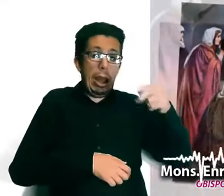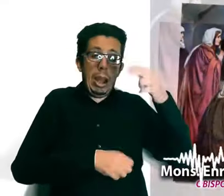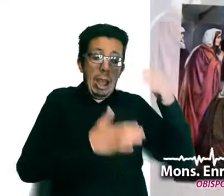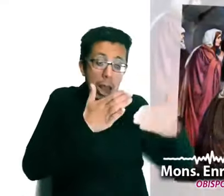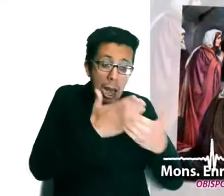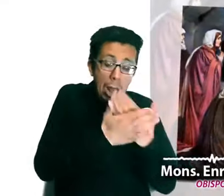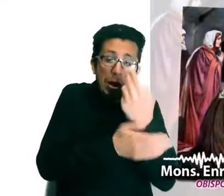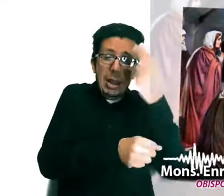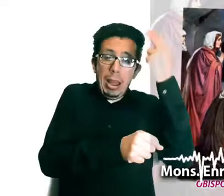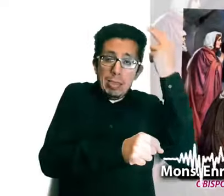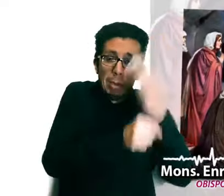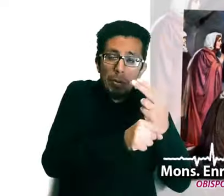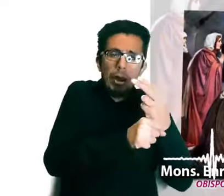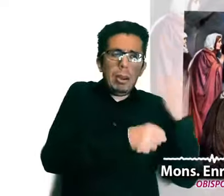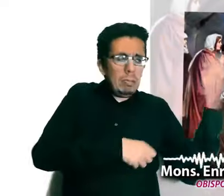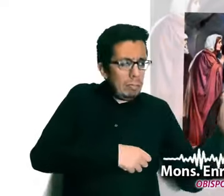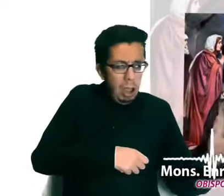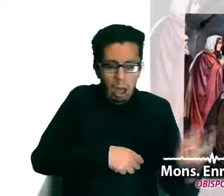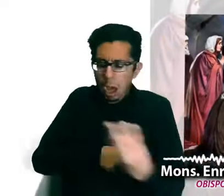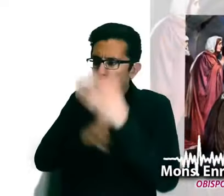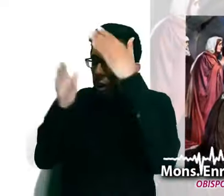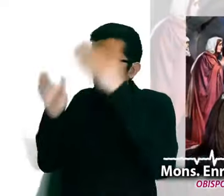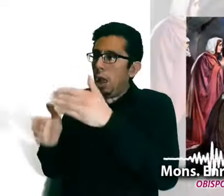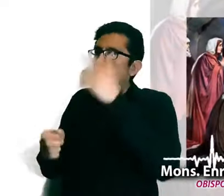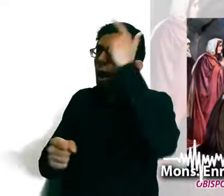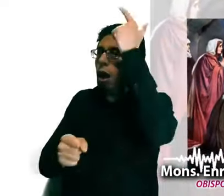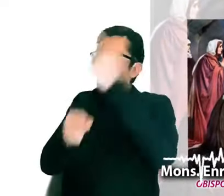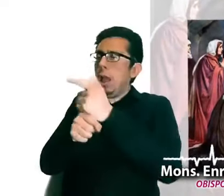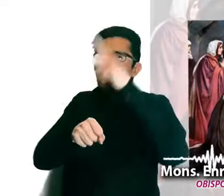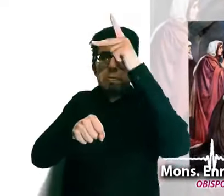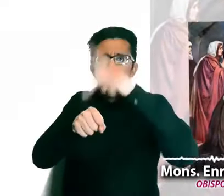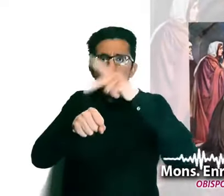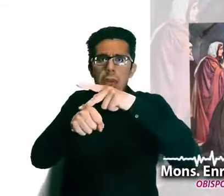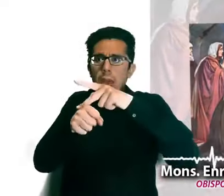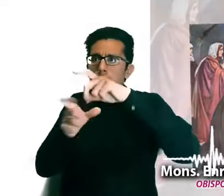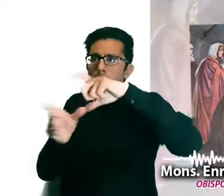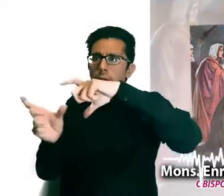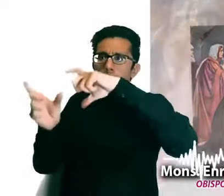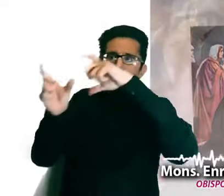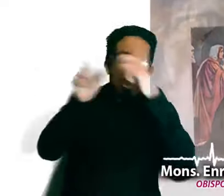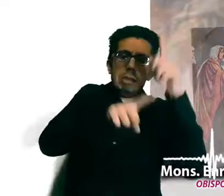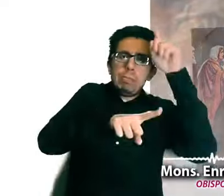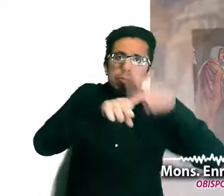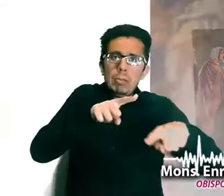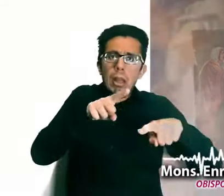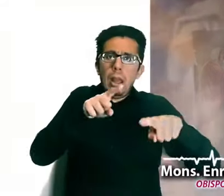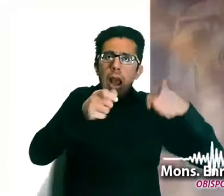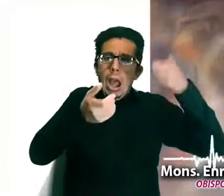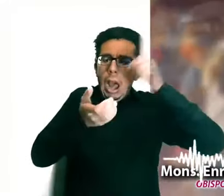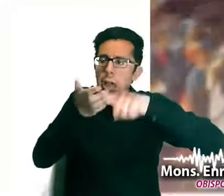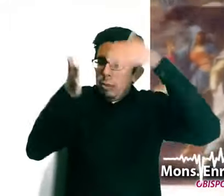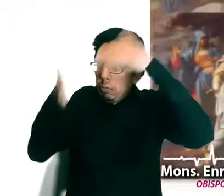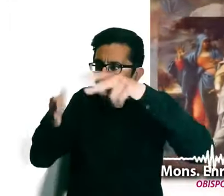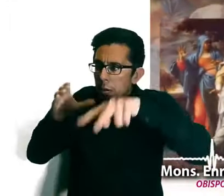sepulcro. Encuentran que la piedra ya estaba removida y la tumba vacía. Al llenarse de